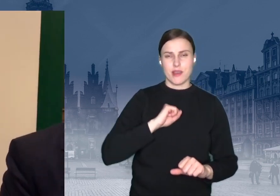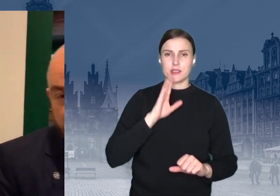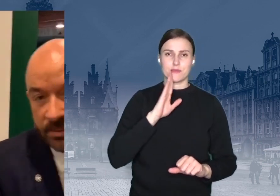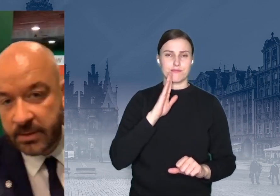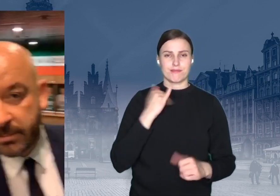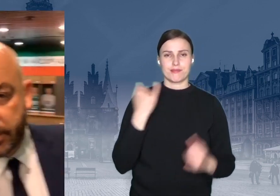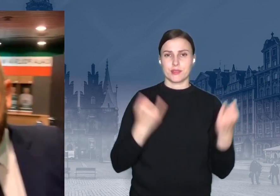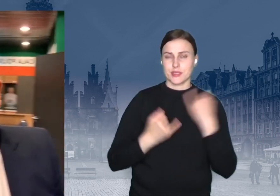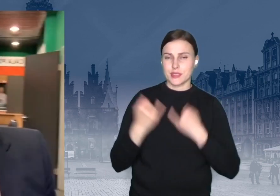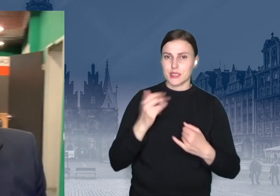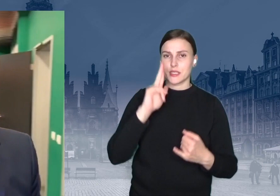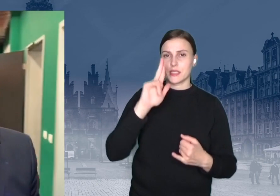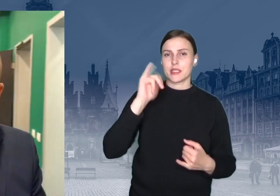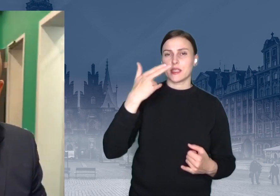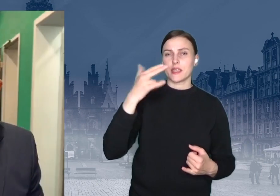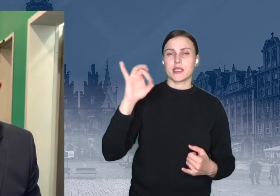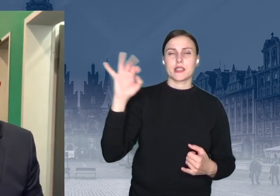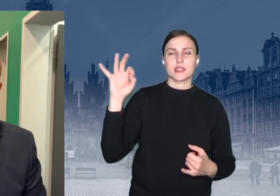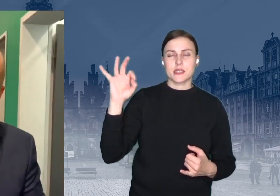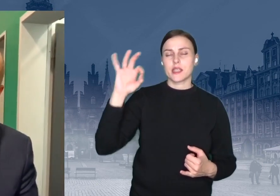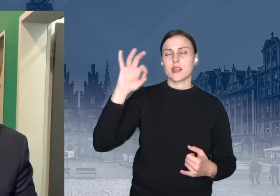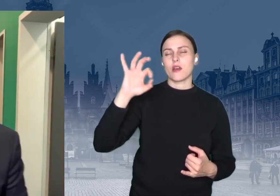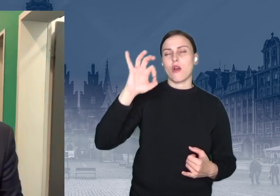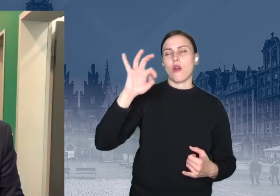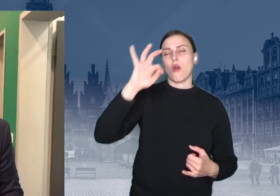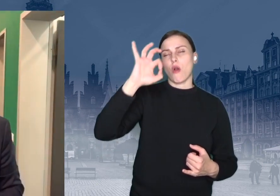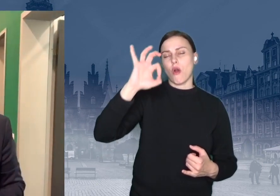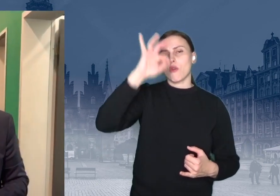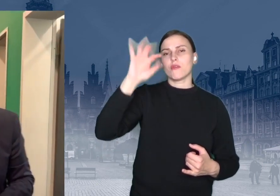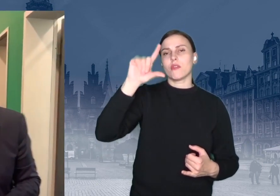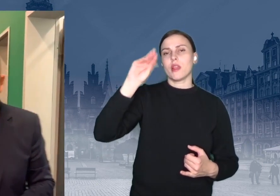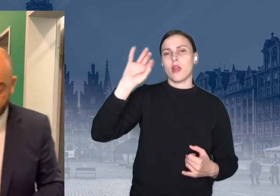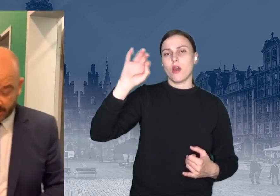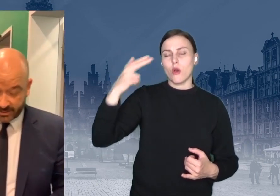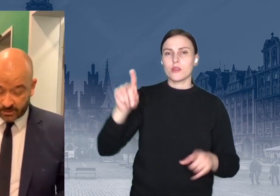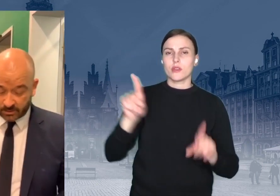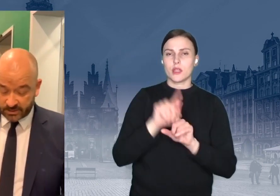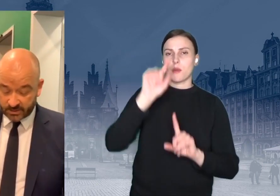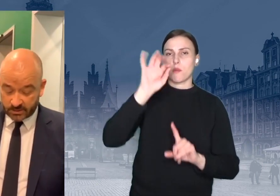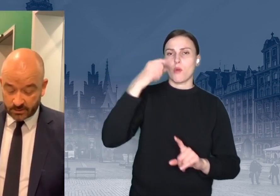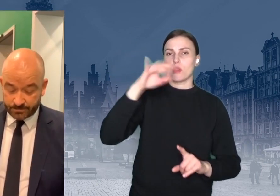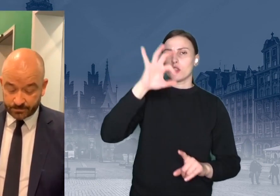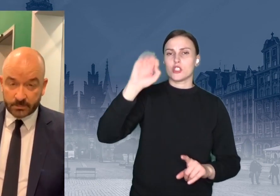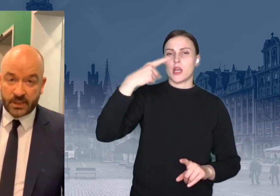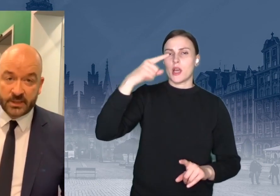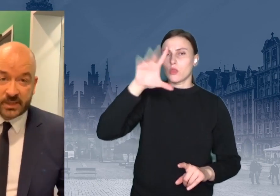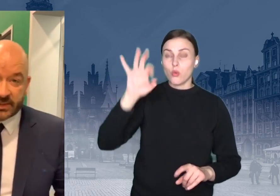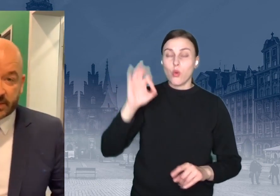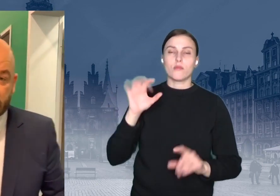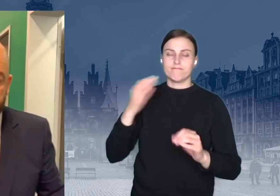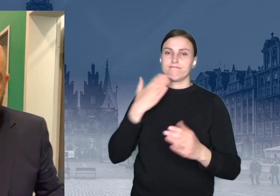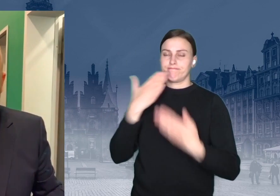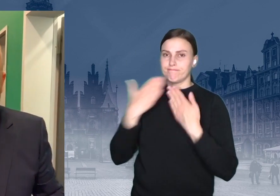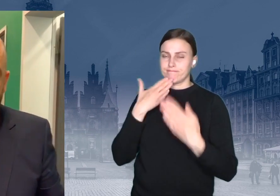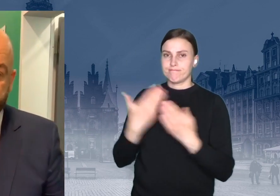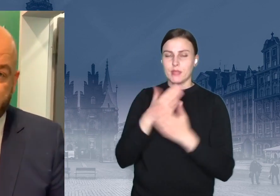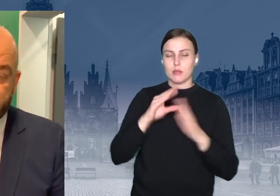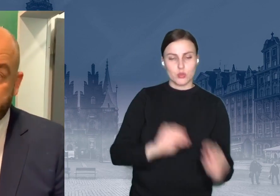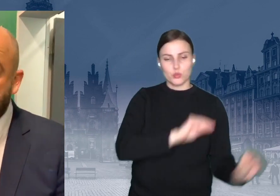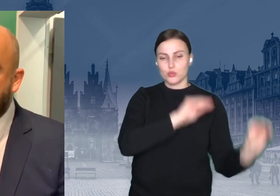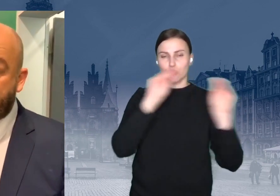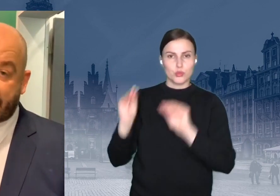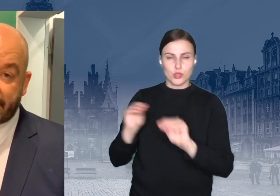i Podsiadło, no niestety się nie odbędą, ale rozmawiamy z nimi, aby te koncerty przenieść. Każdy koncert miał wypełnić